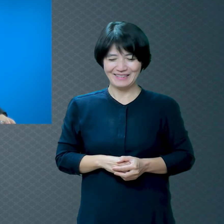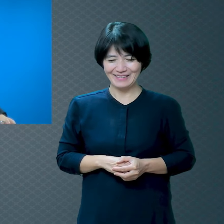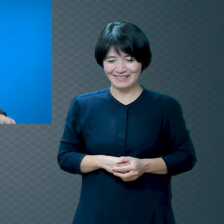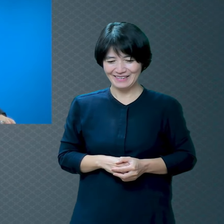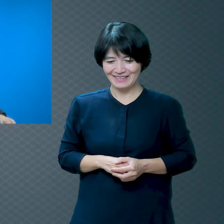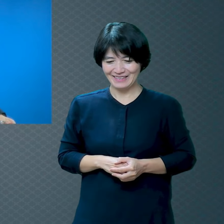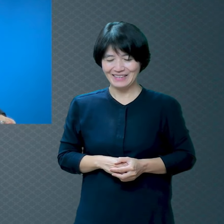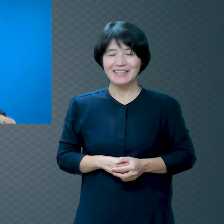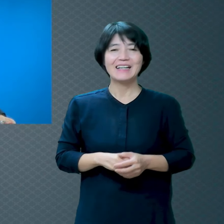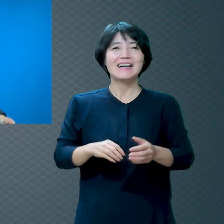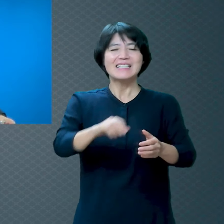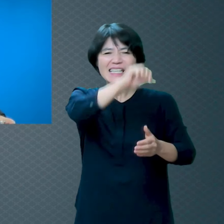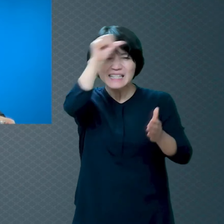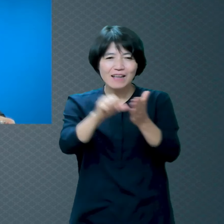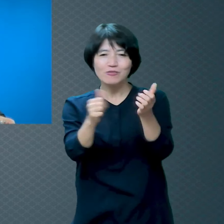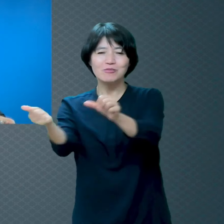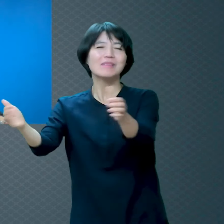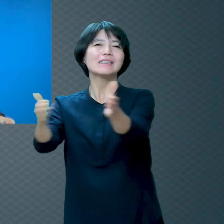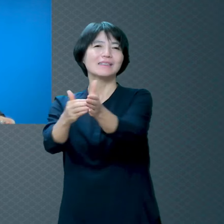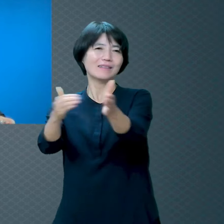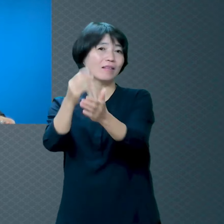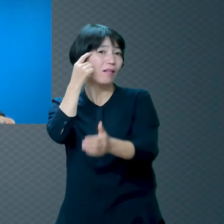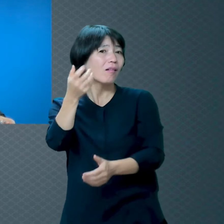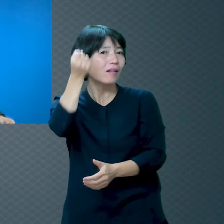죽으면 끝이라고 생각했어요